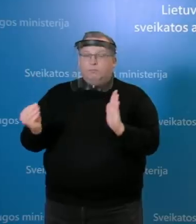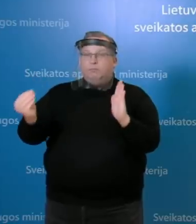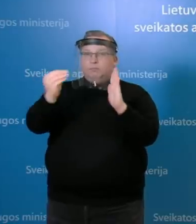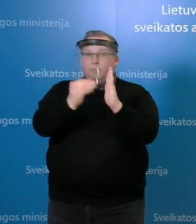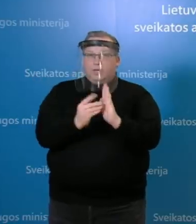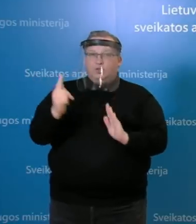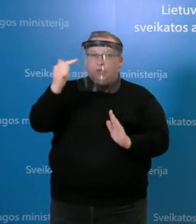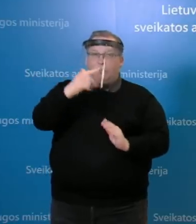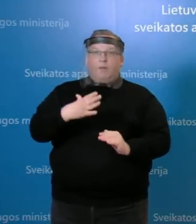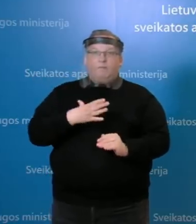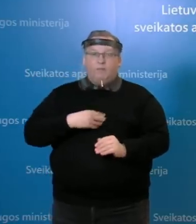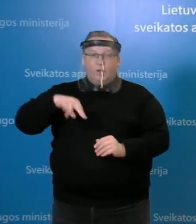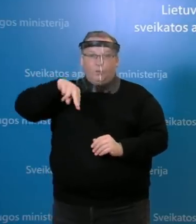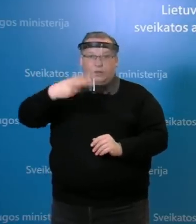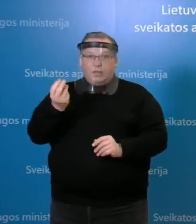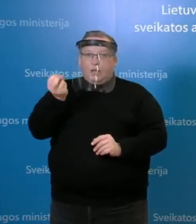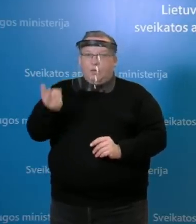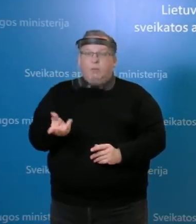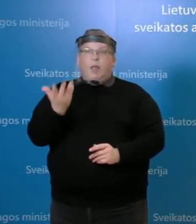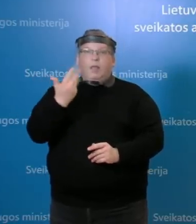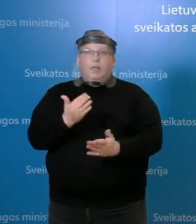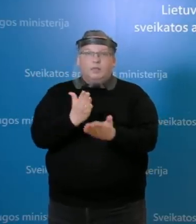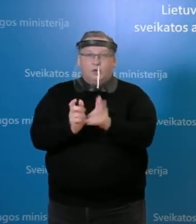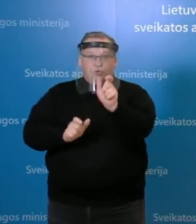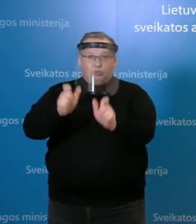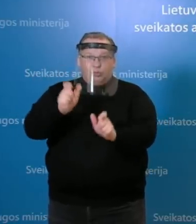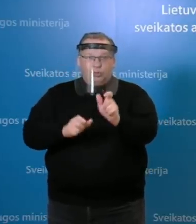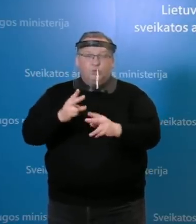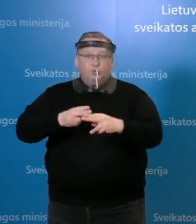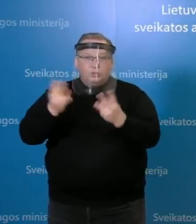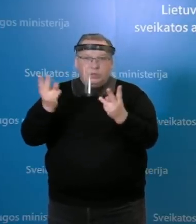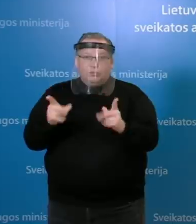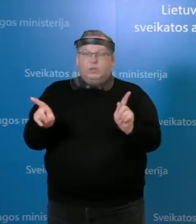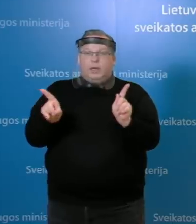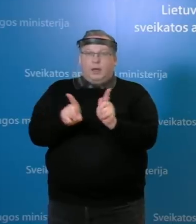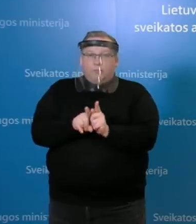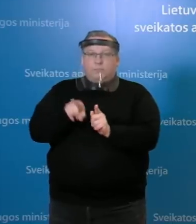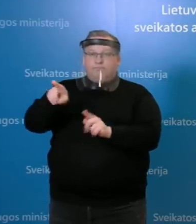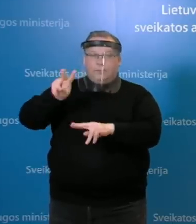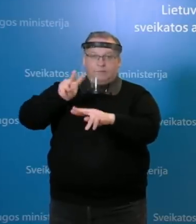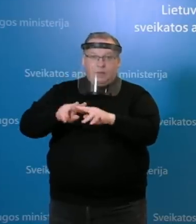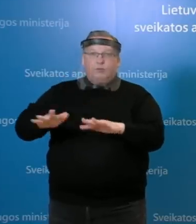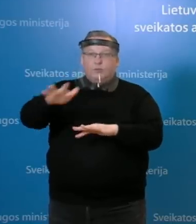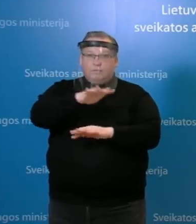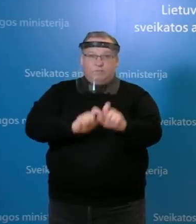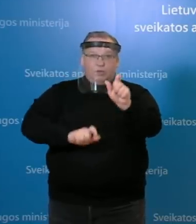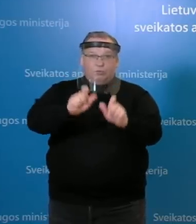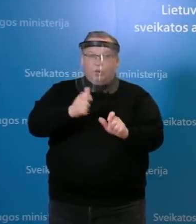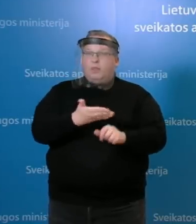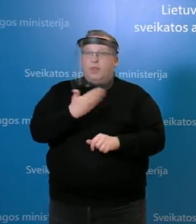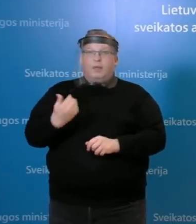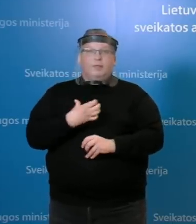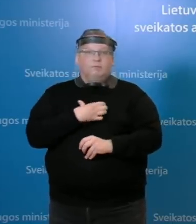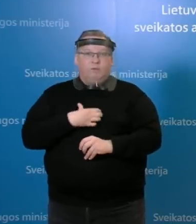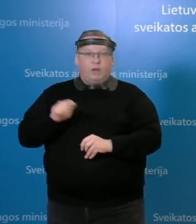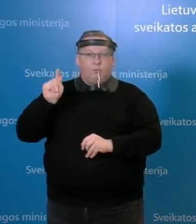Vilniaus miesto klinikiniai ligoniai, koks yra kiek į susirgymų. Na ir tokiu atveju, tos vietos visuomeniai nėra reikšmingos.